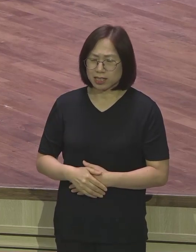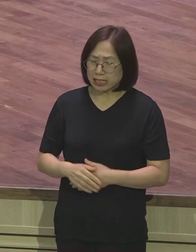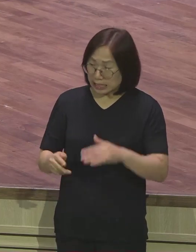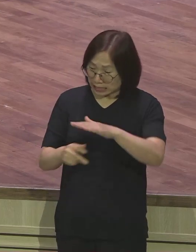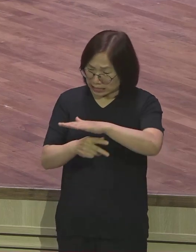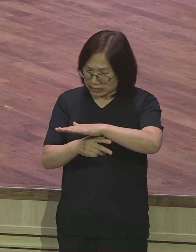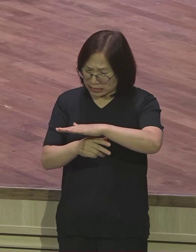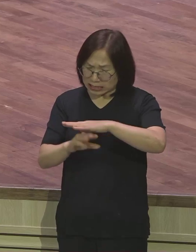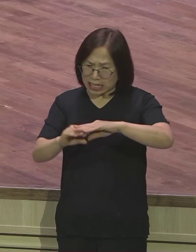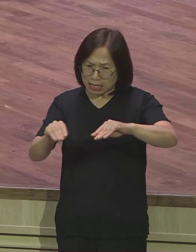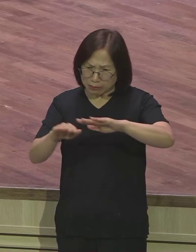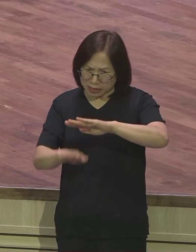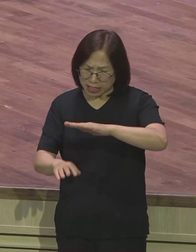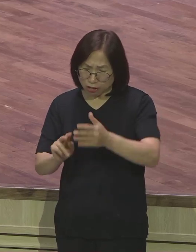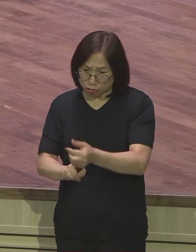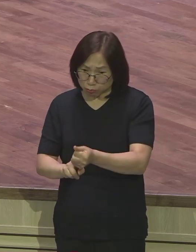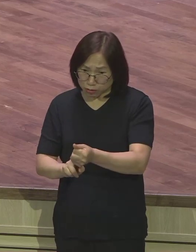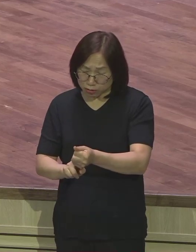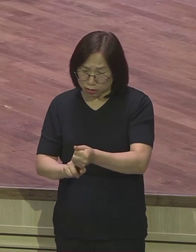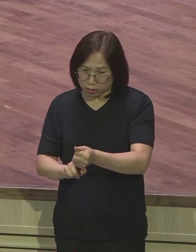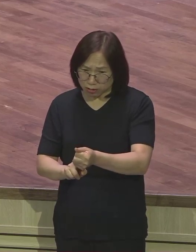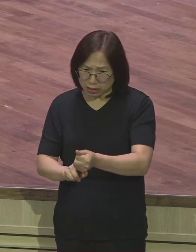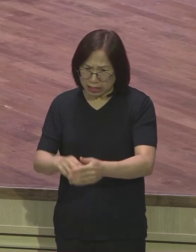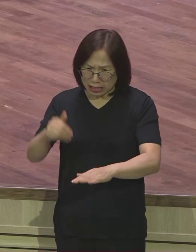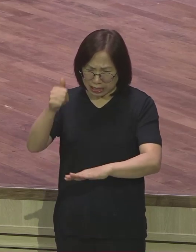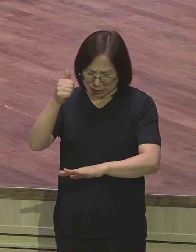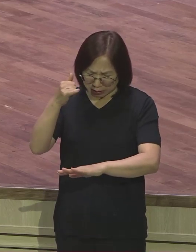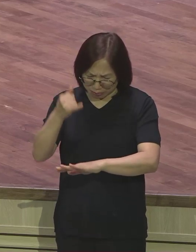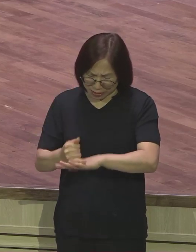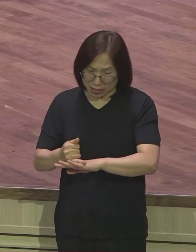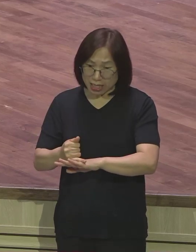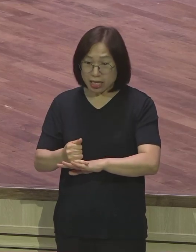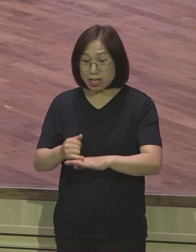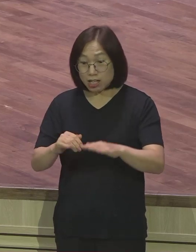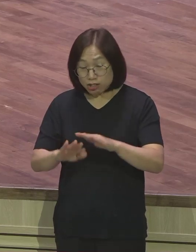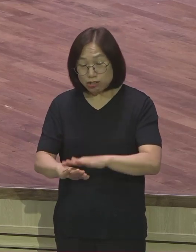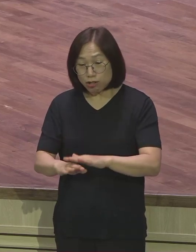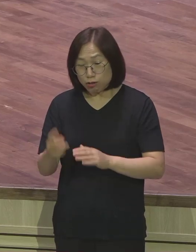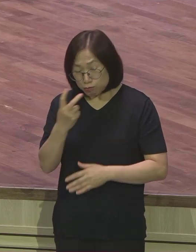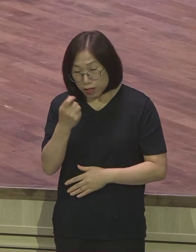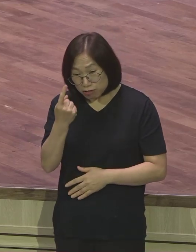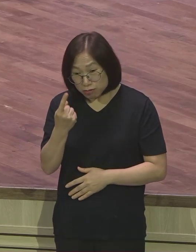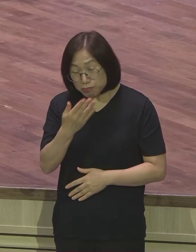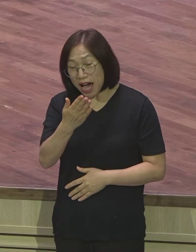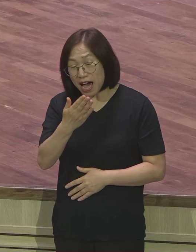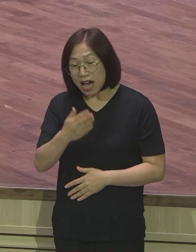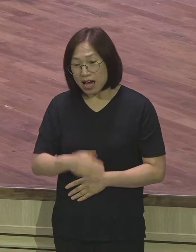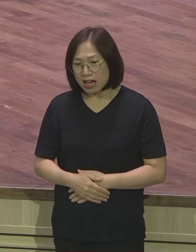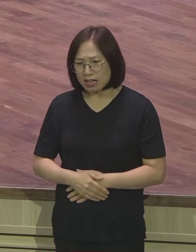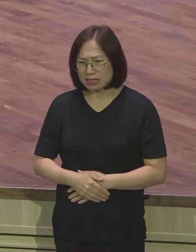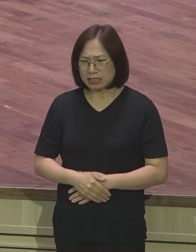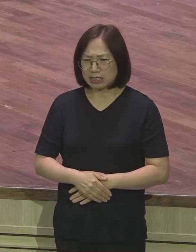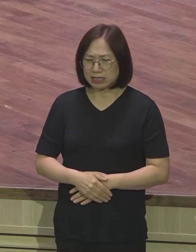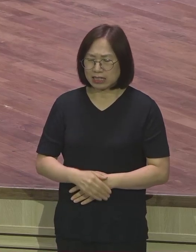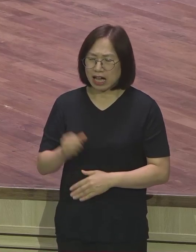저 바닥에서 파수할 수 있습니까 파수꾼은 전체를 볼 수 있는 아주 높은 곳에 있어야 됩니다